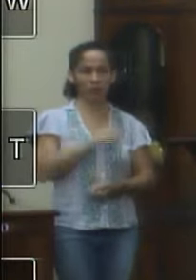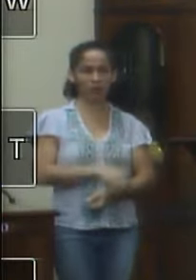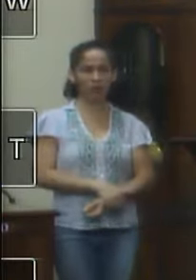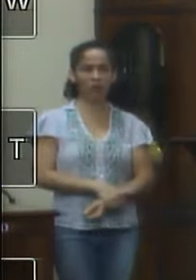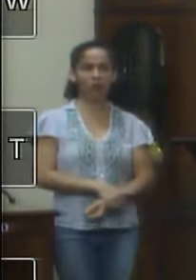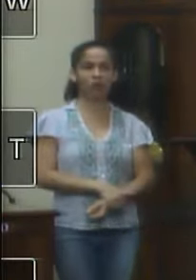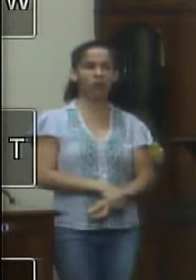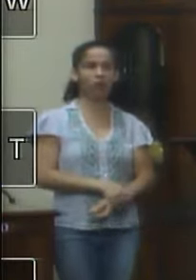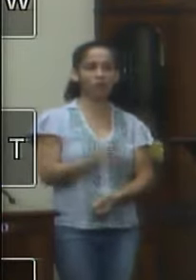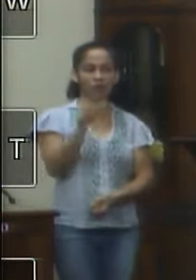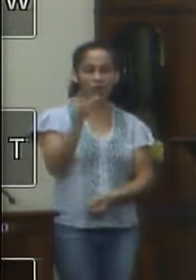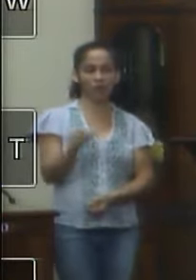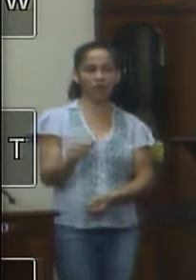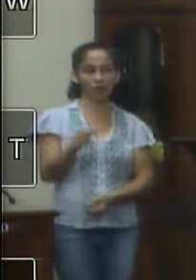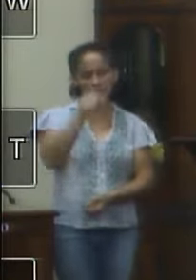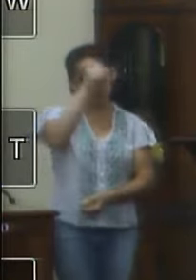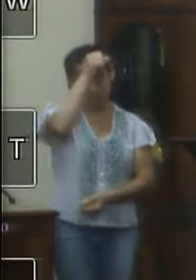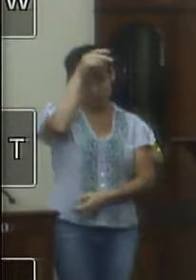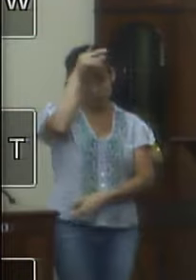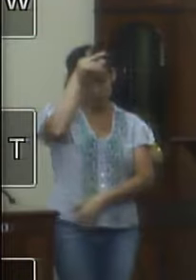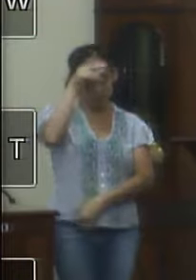que o prefeito